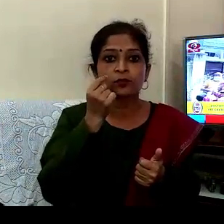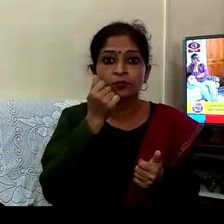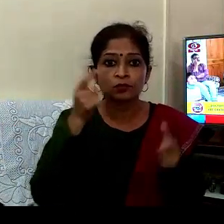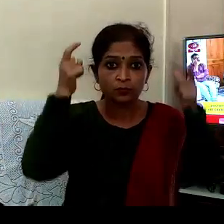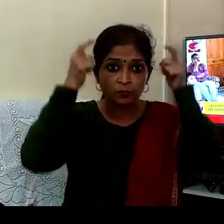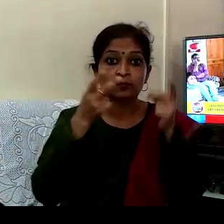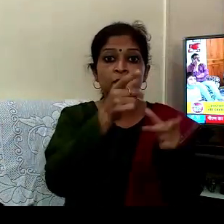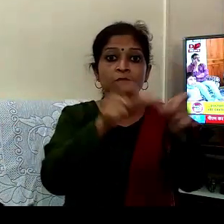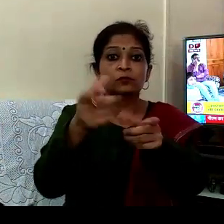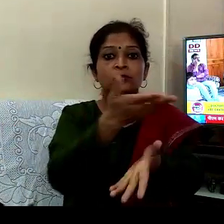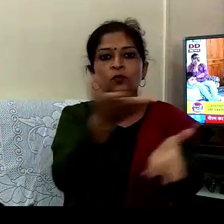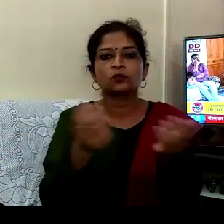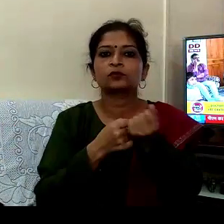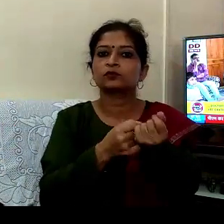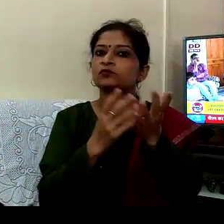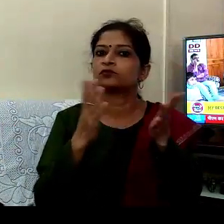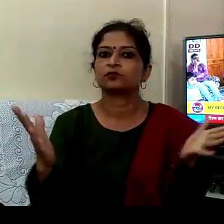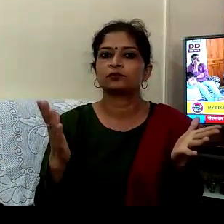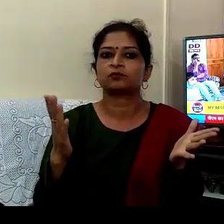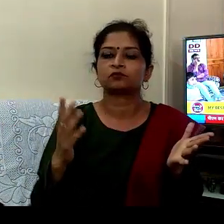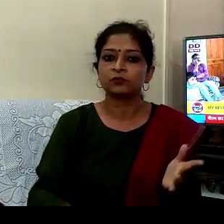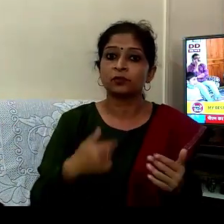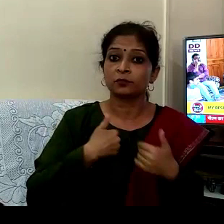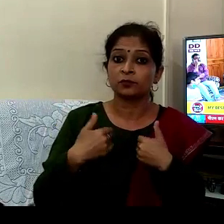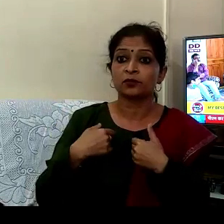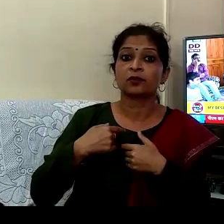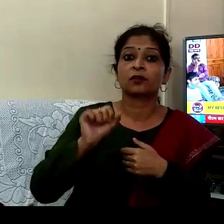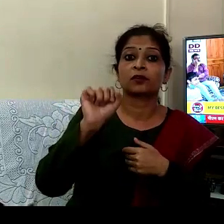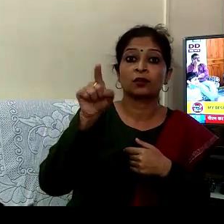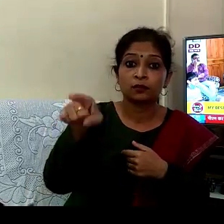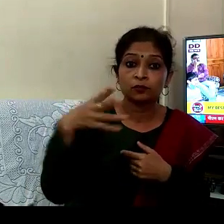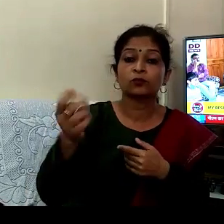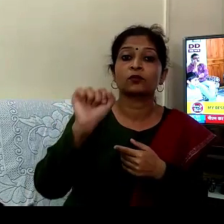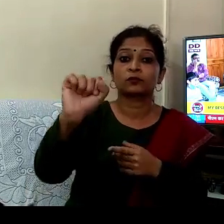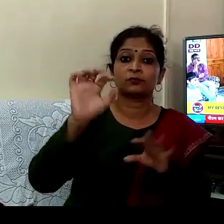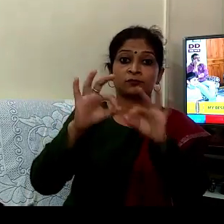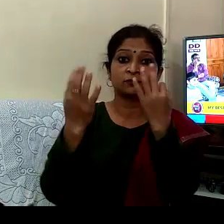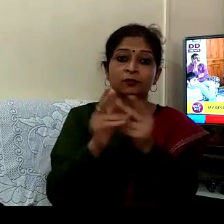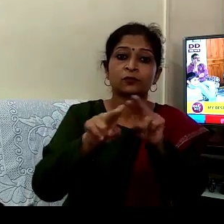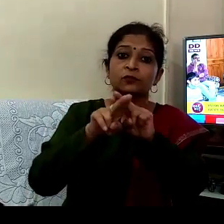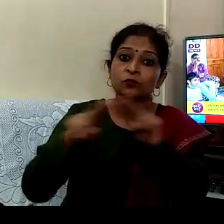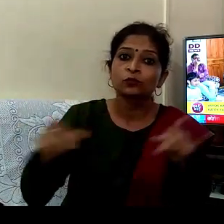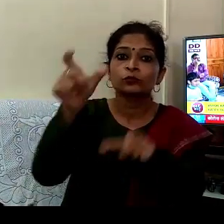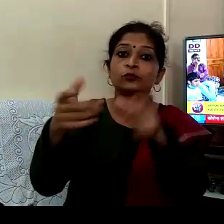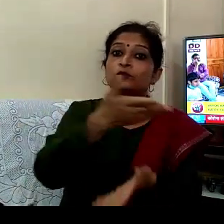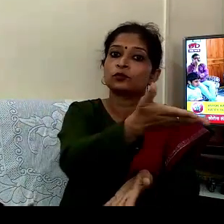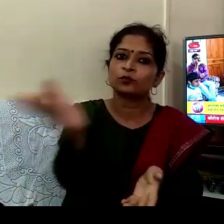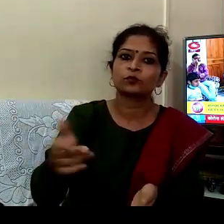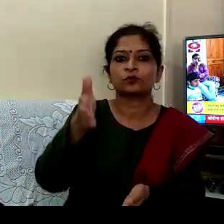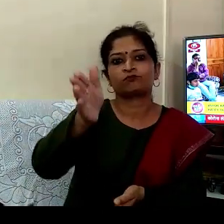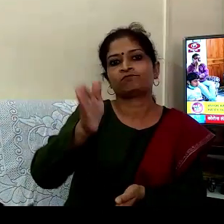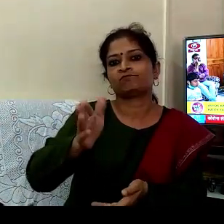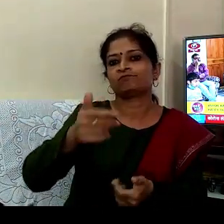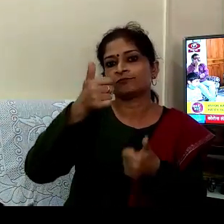نے پورا ہم کو سہو دیا سار چلی میری آپ کو اور آپ کے پورے پریوار کو بہت شکم کام نا ہے تھانکیو جی